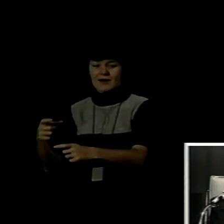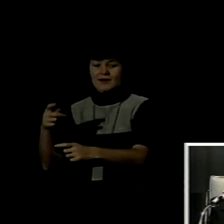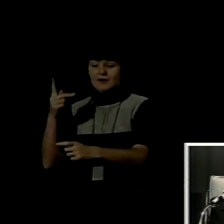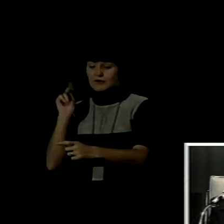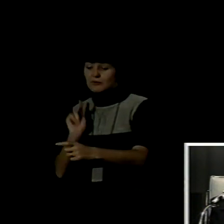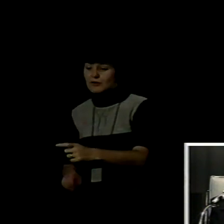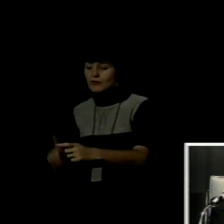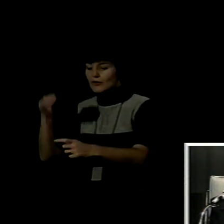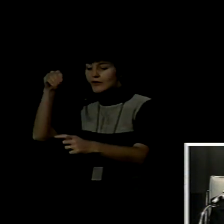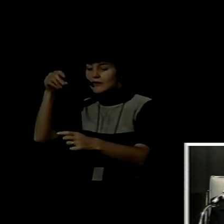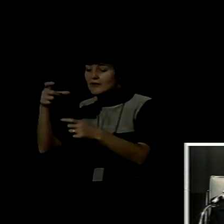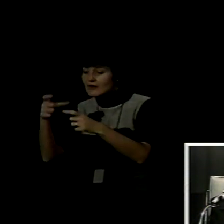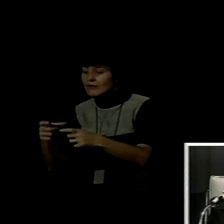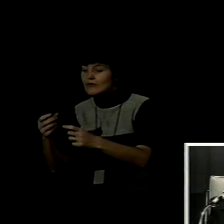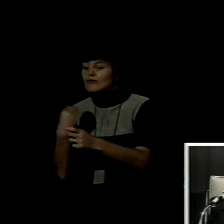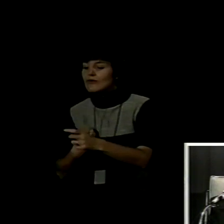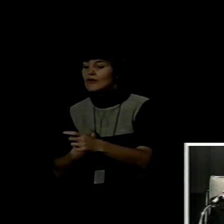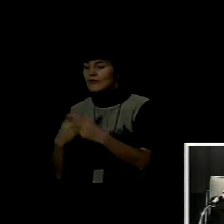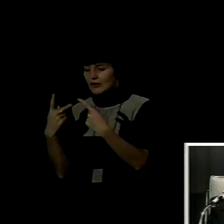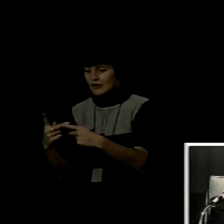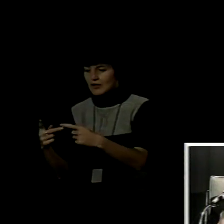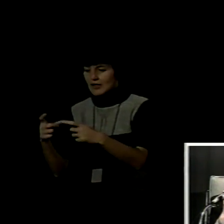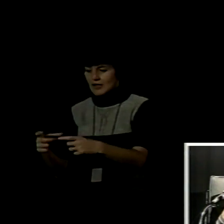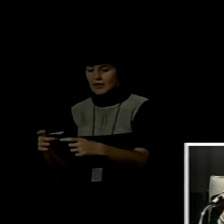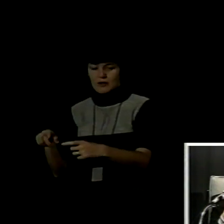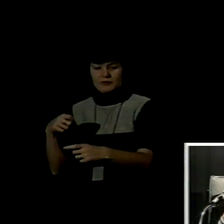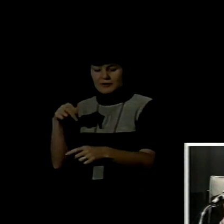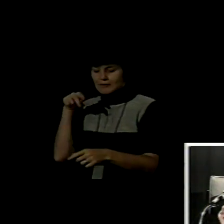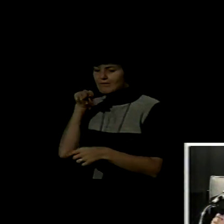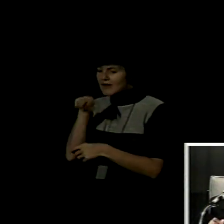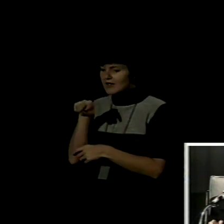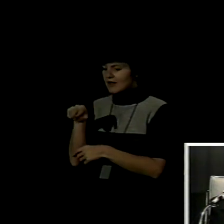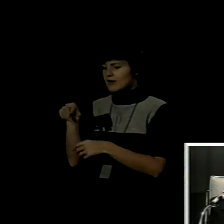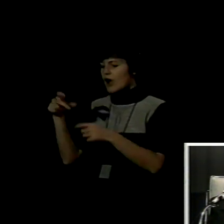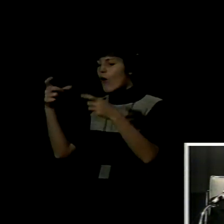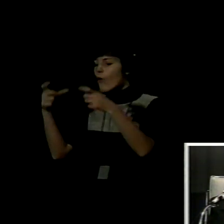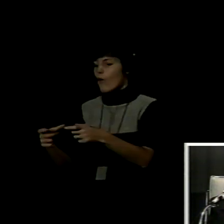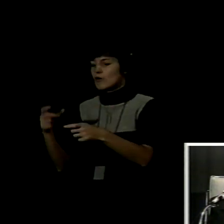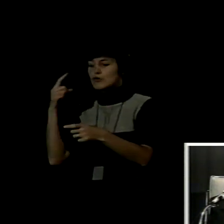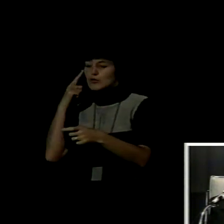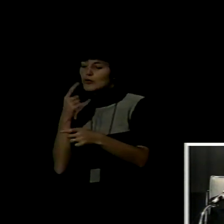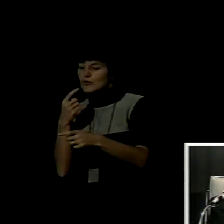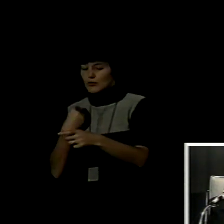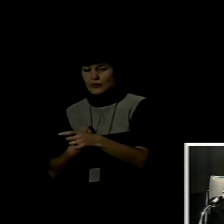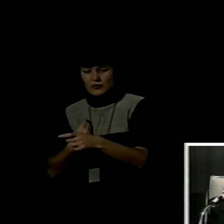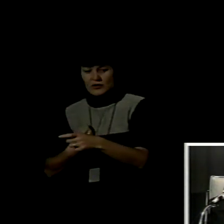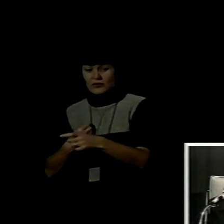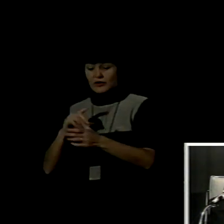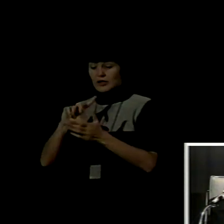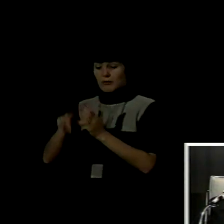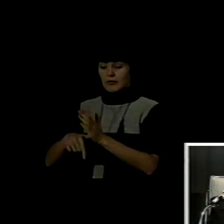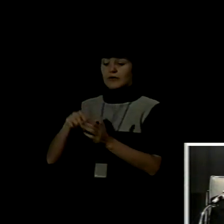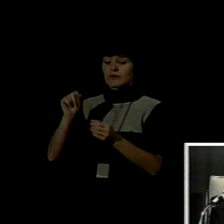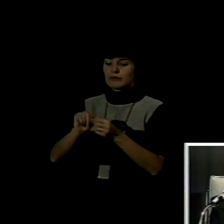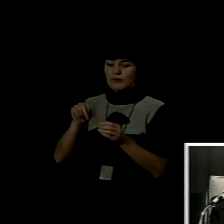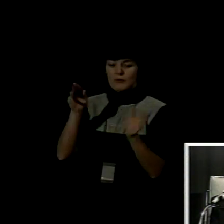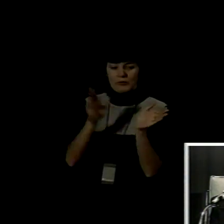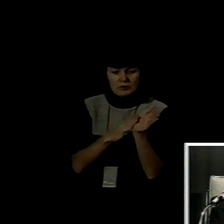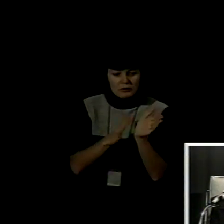partir de estos planteamientos también es posible que surjan entonces la necesaria reflexión